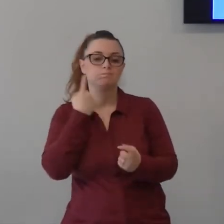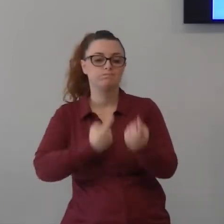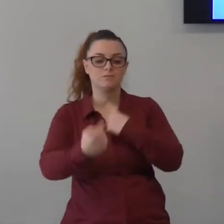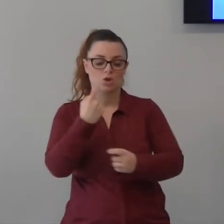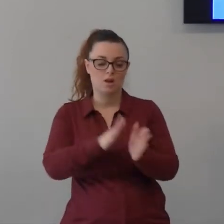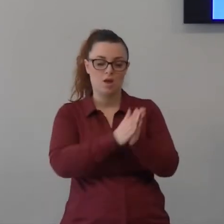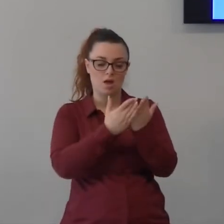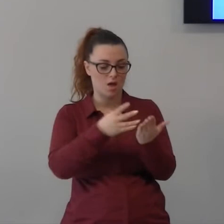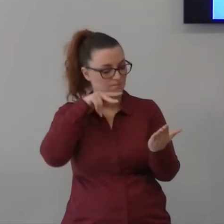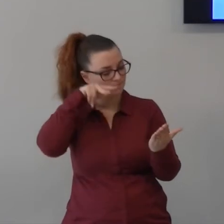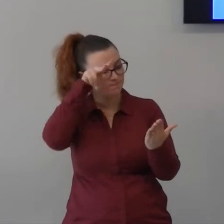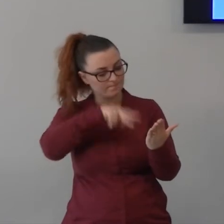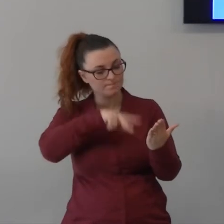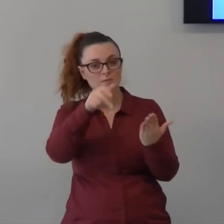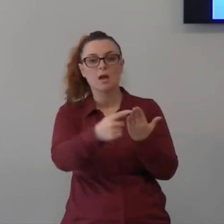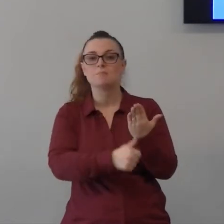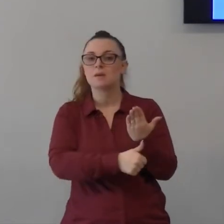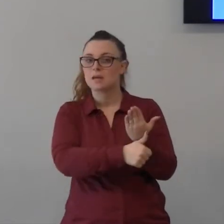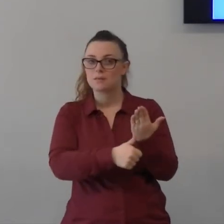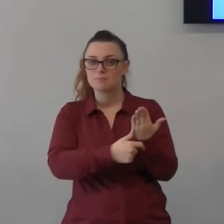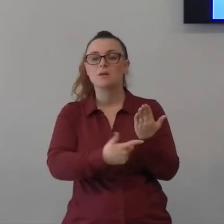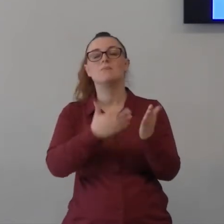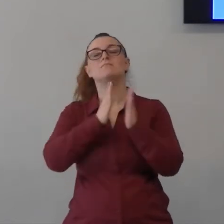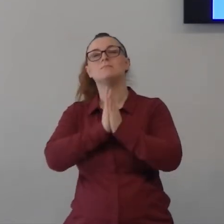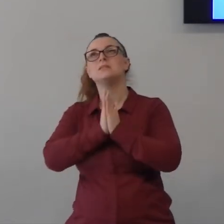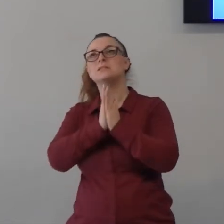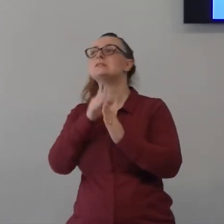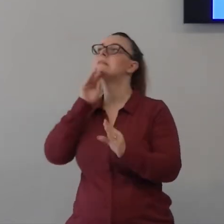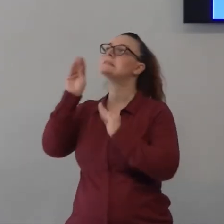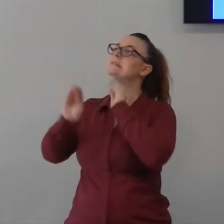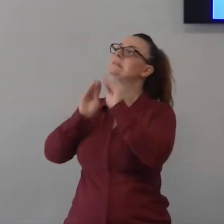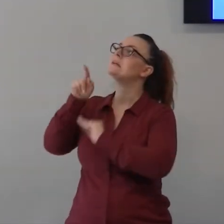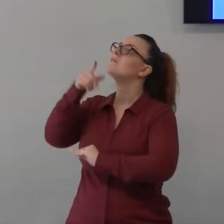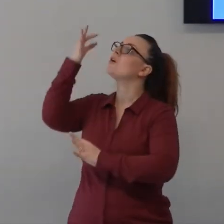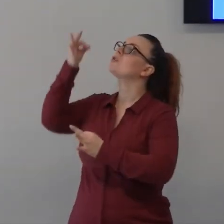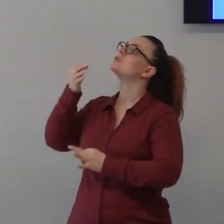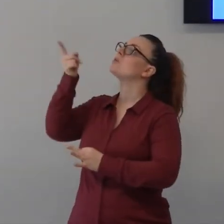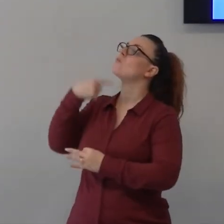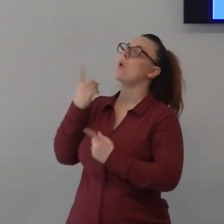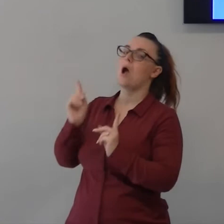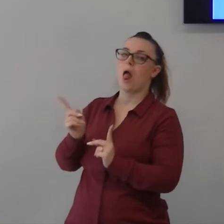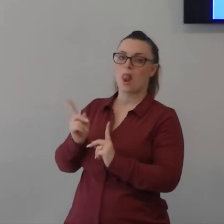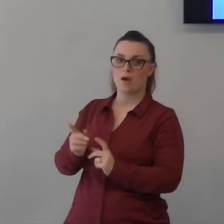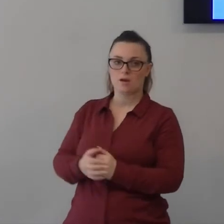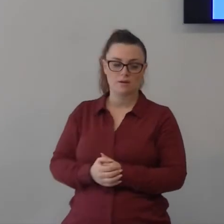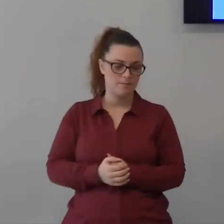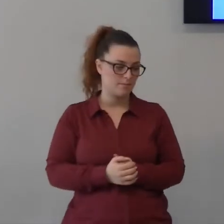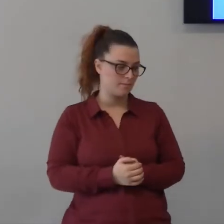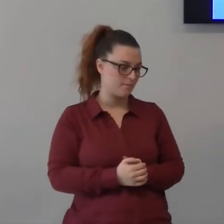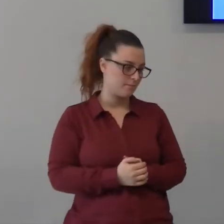volontà di chiedere la sua volontà in preghiera leggi prega chiedere